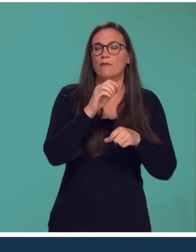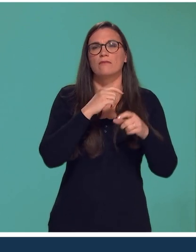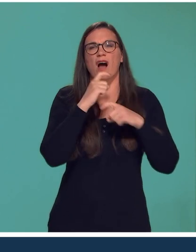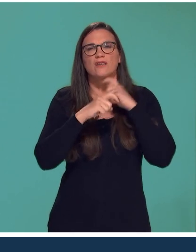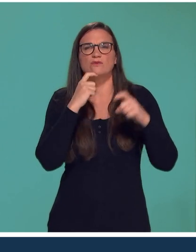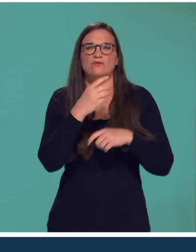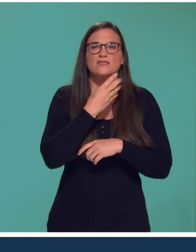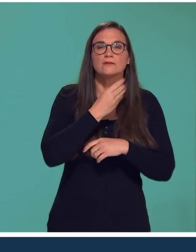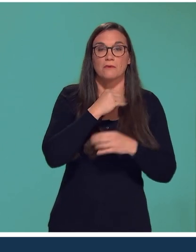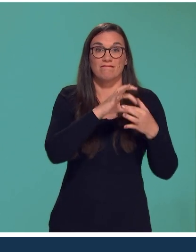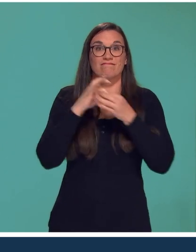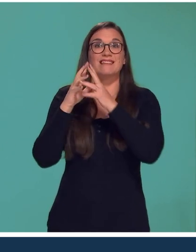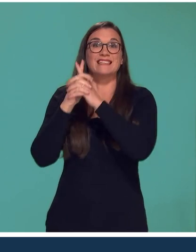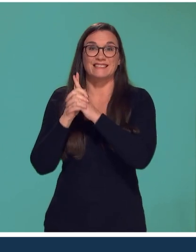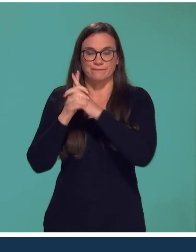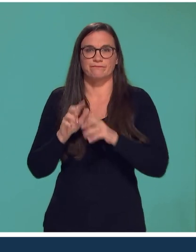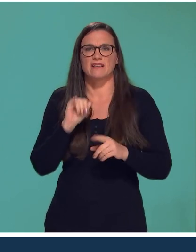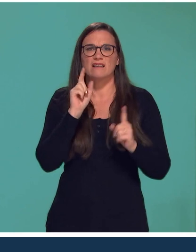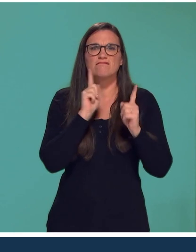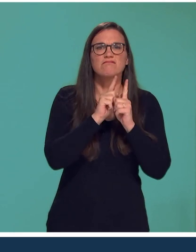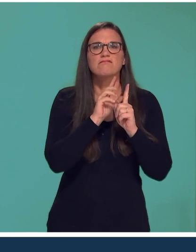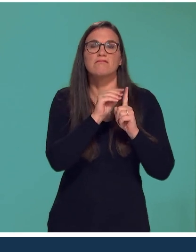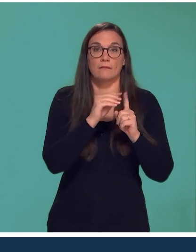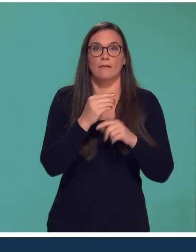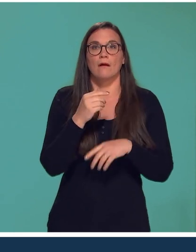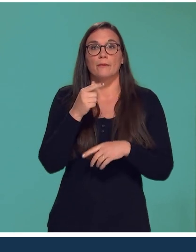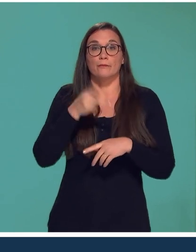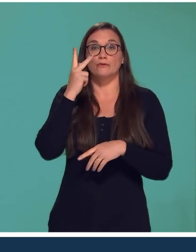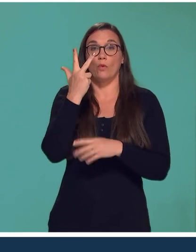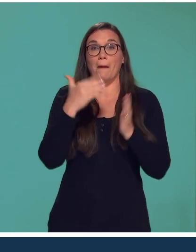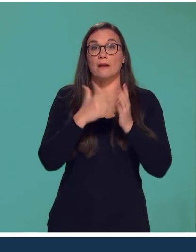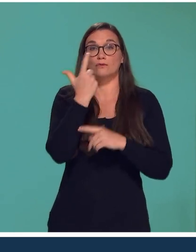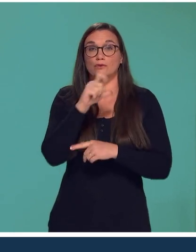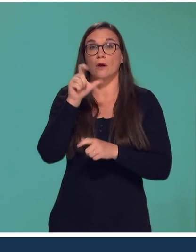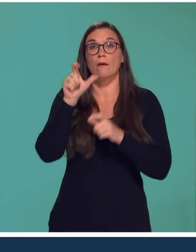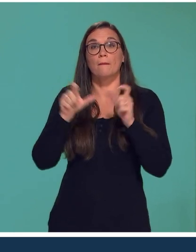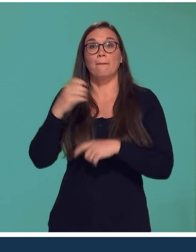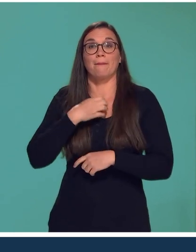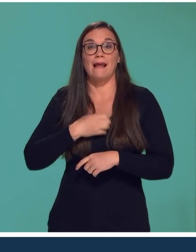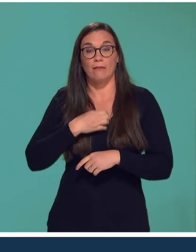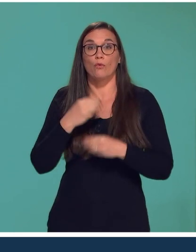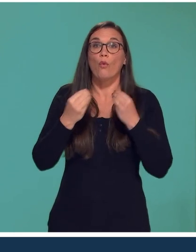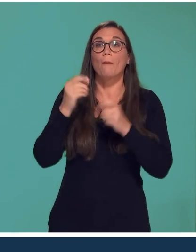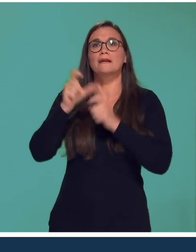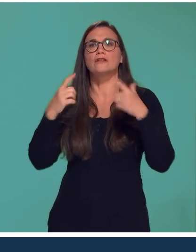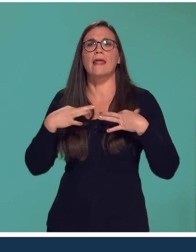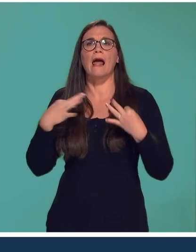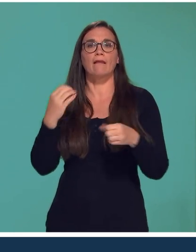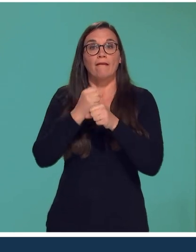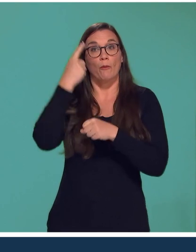sexuelles au sein de l'Église. Ces actes ont été commis par plus de 3 200 prêtres ou personnes travaillant pour l'Église. Avec